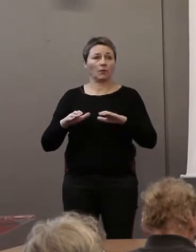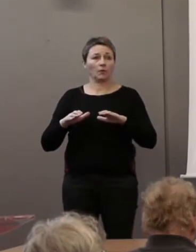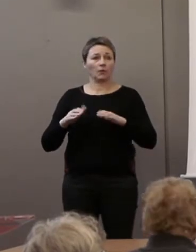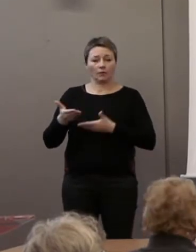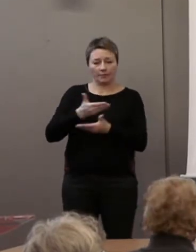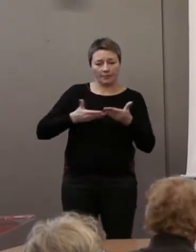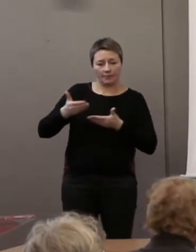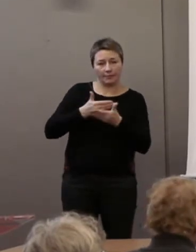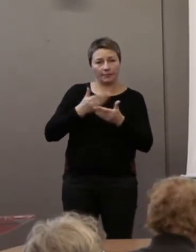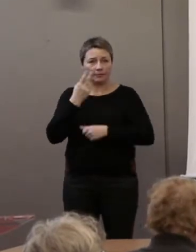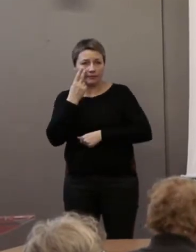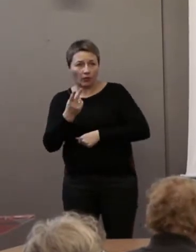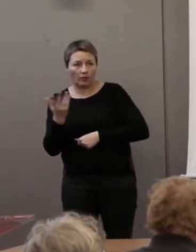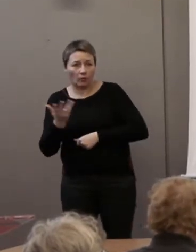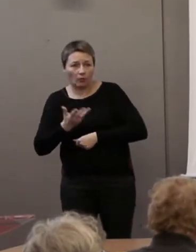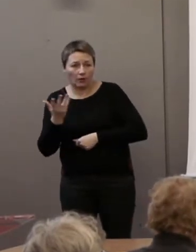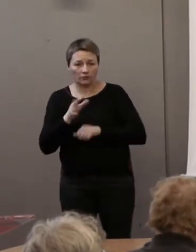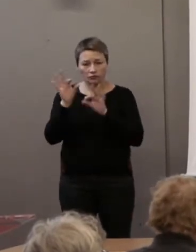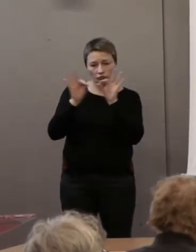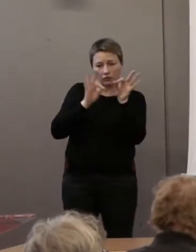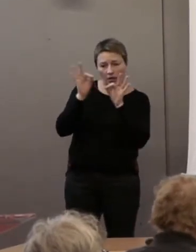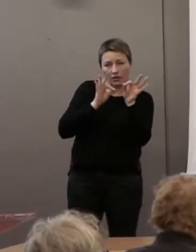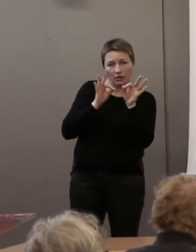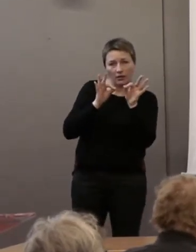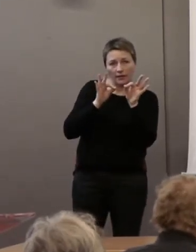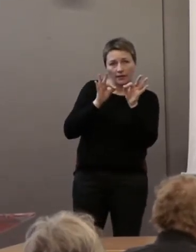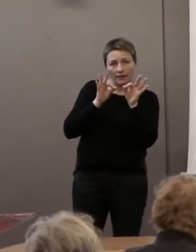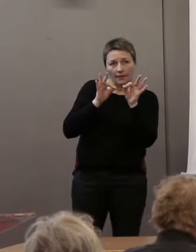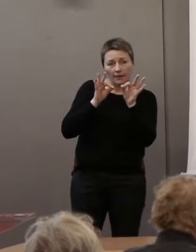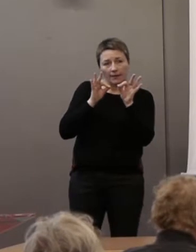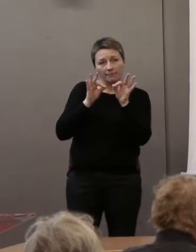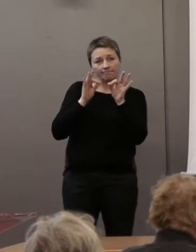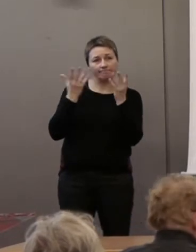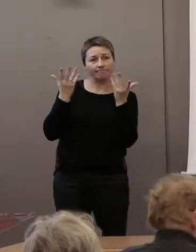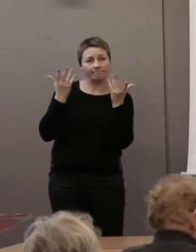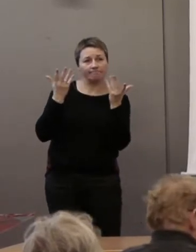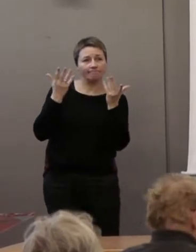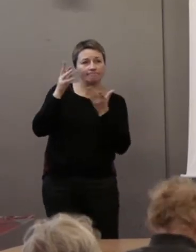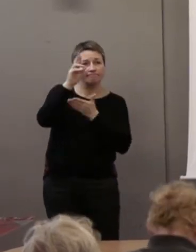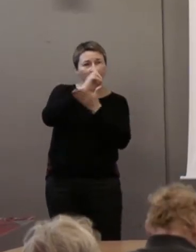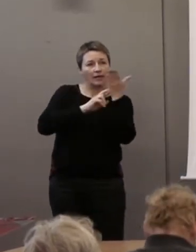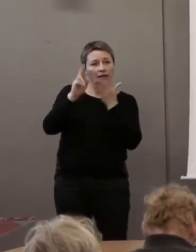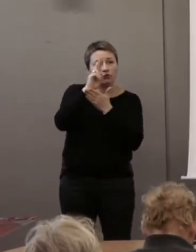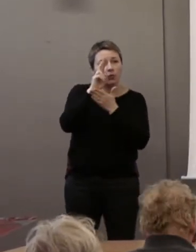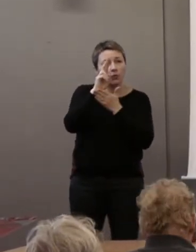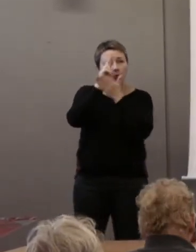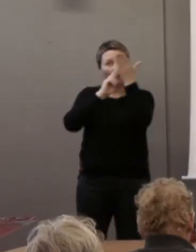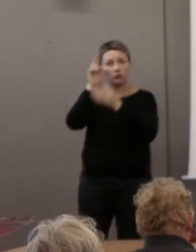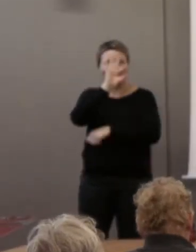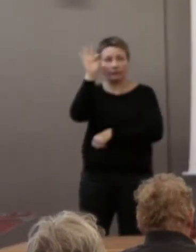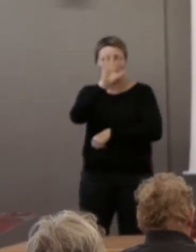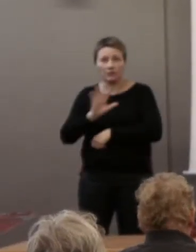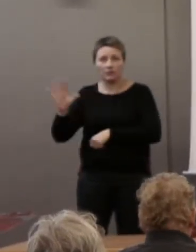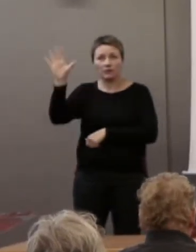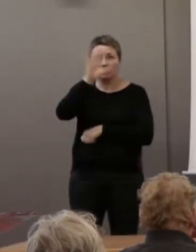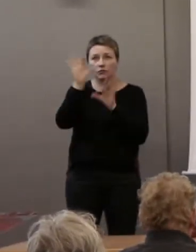essayer de définir quels étaient les lauréats au niveau des régions. Et comme c'était le cas